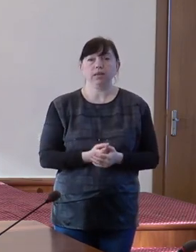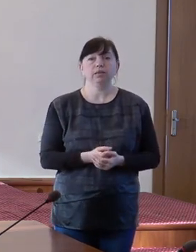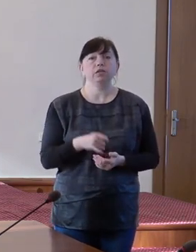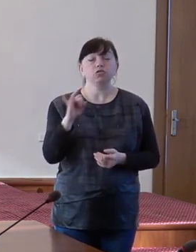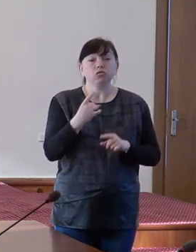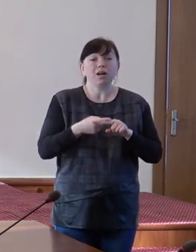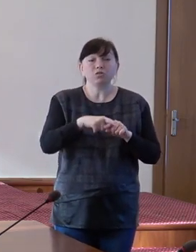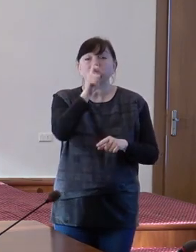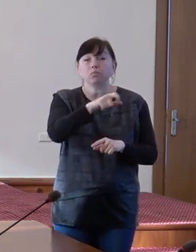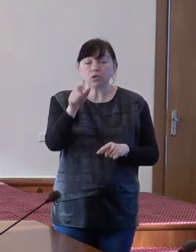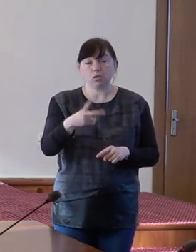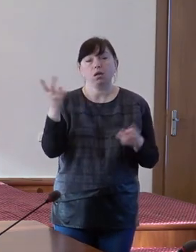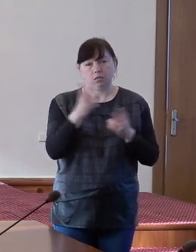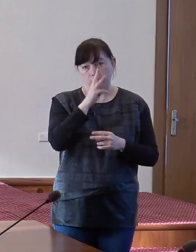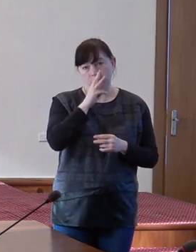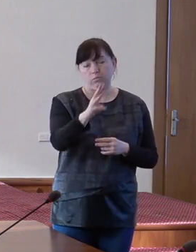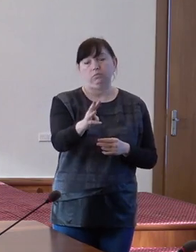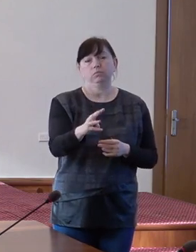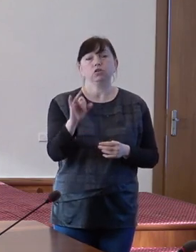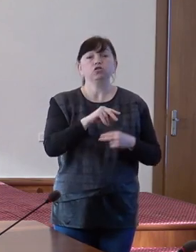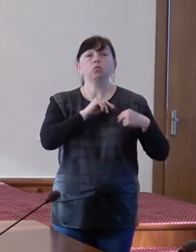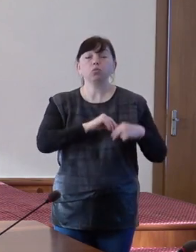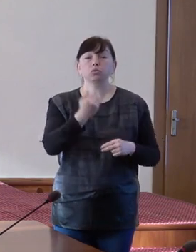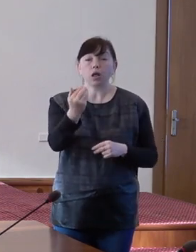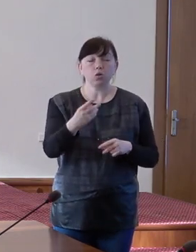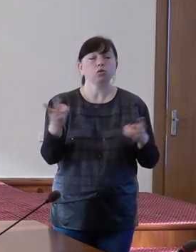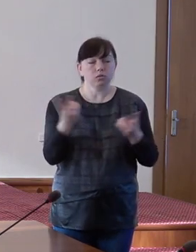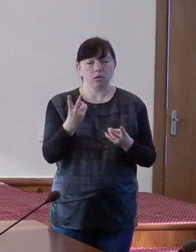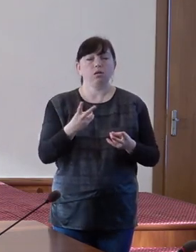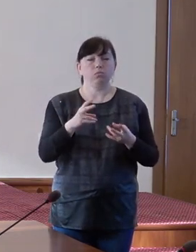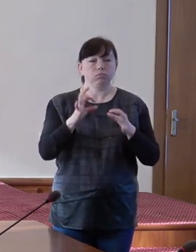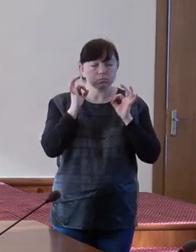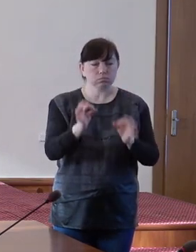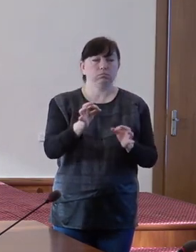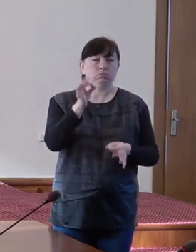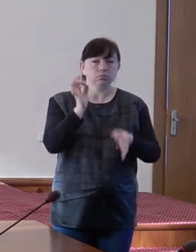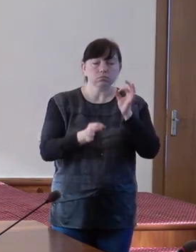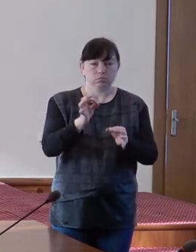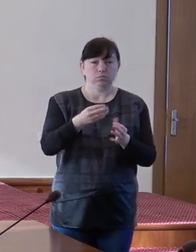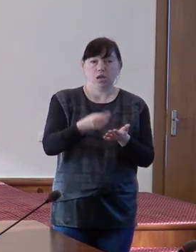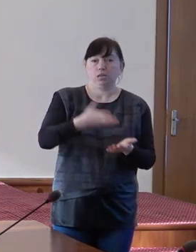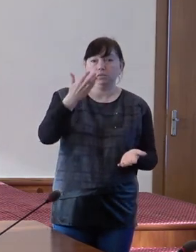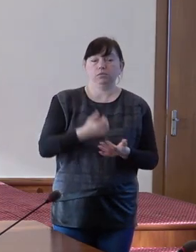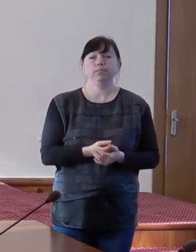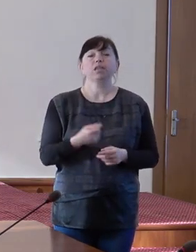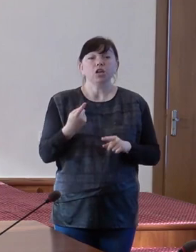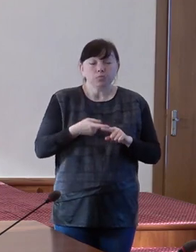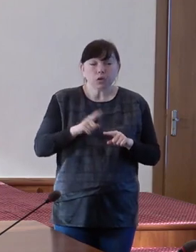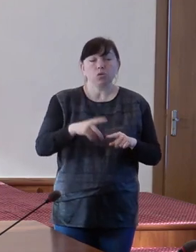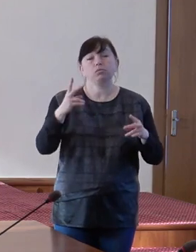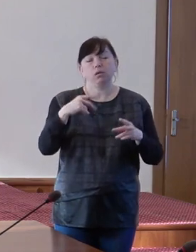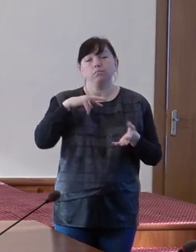Și aceste persoane trebuie stimulate și munca lor trebuie valorificată la just avalare. Pentru asta urmează să